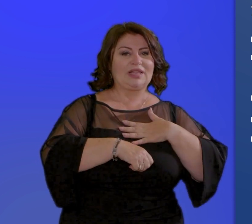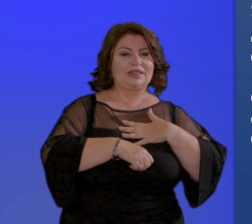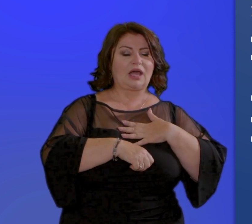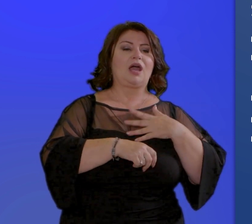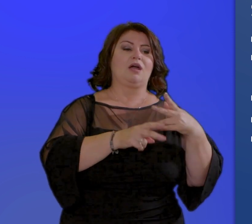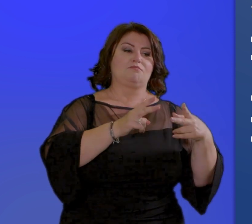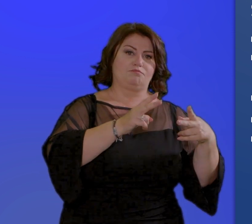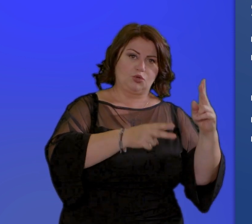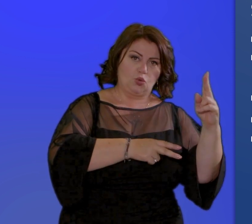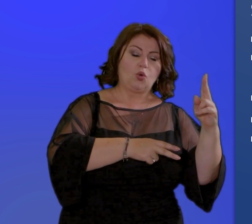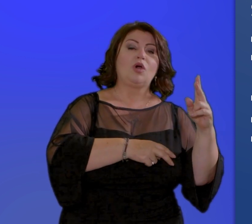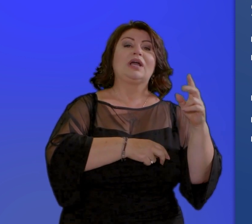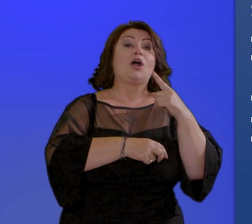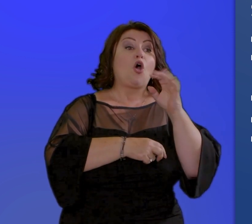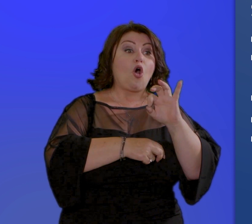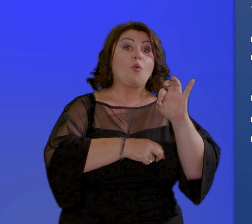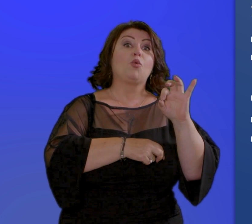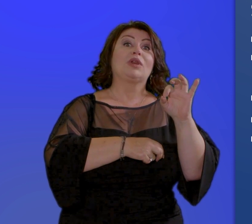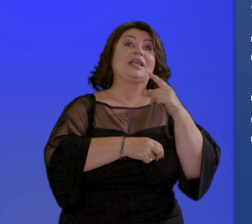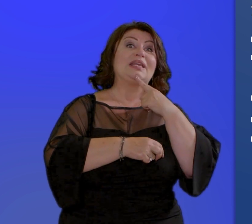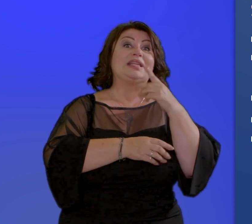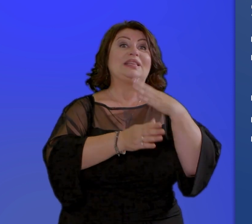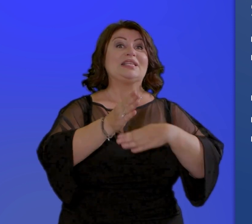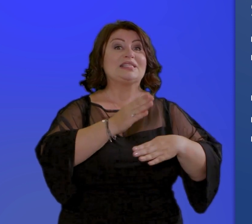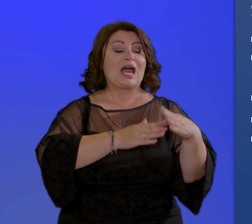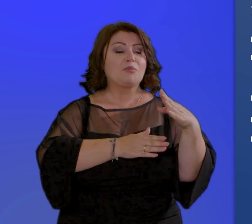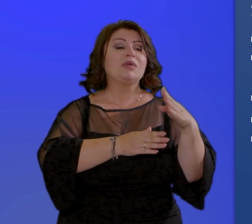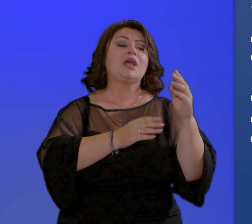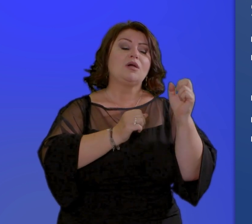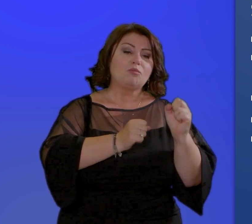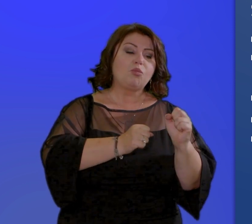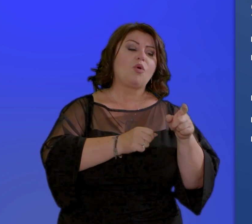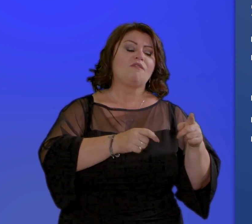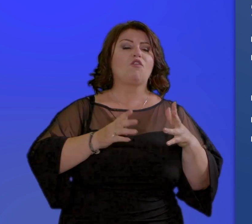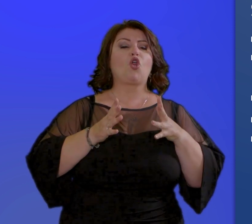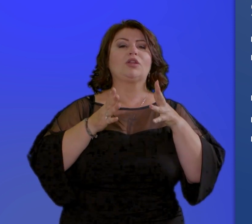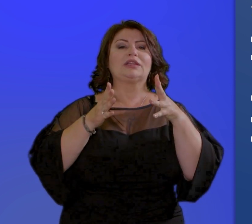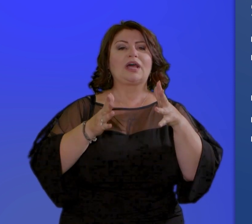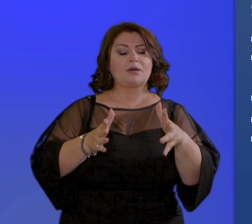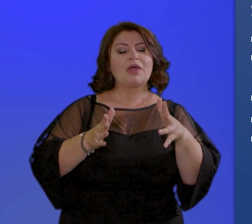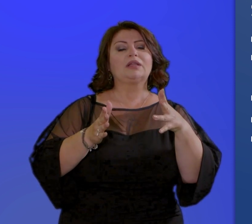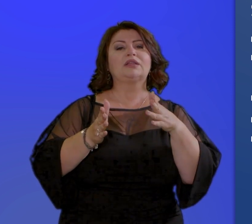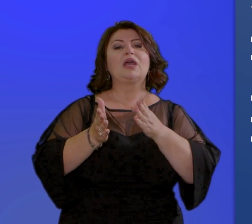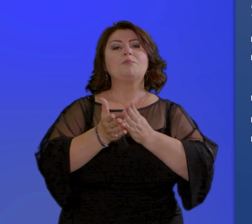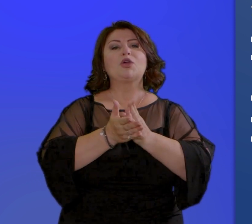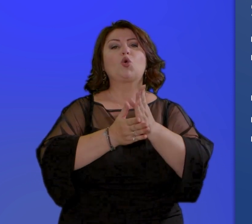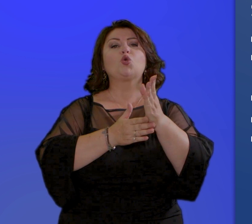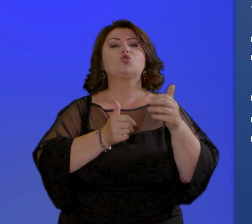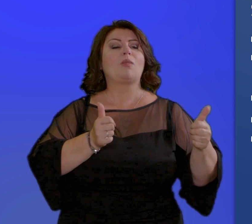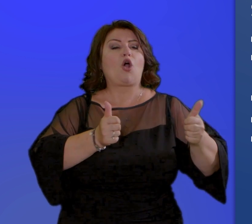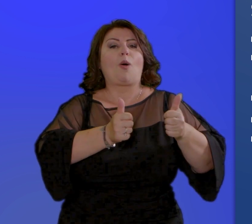comunque possono aderire volontariamente al percorso di accompagnamento all'inserimento lavorativo e all'inclusione sociale